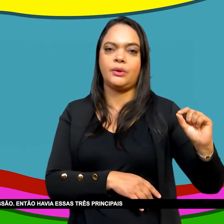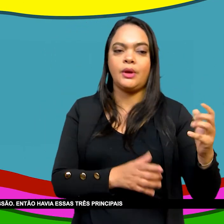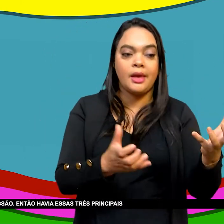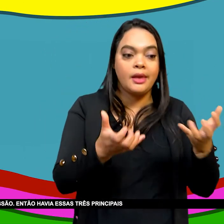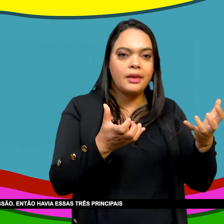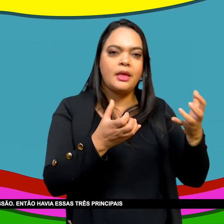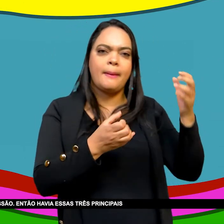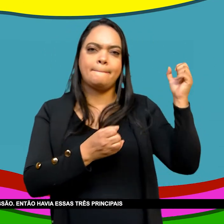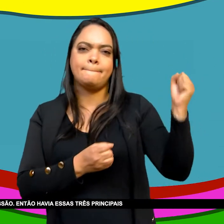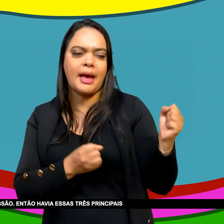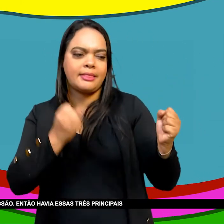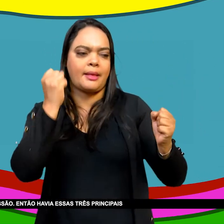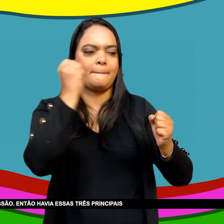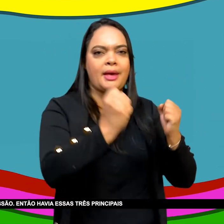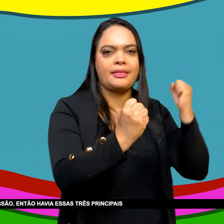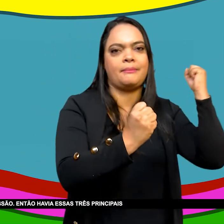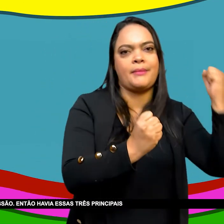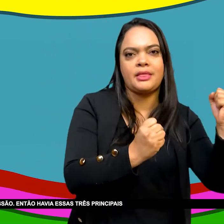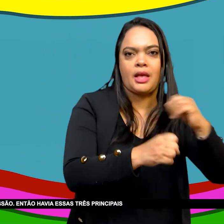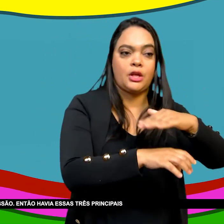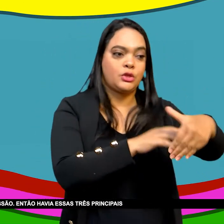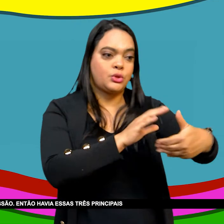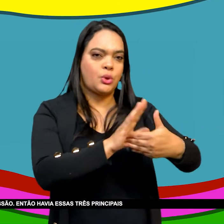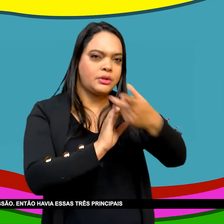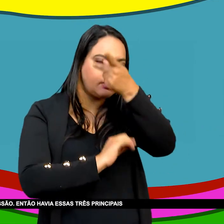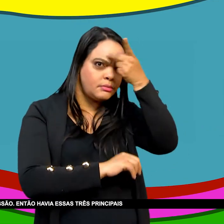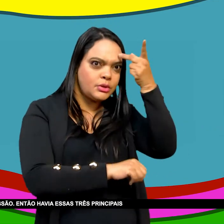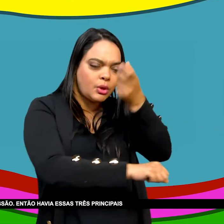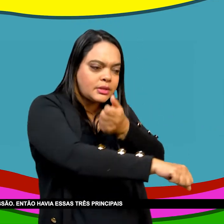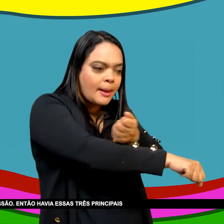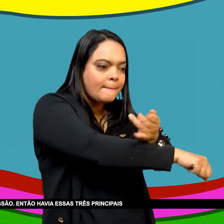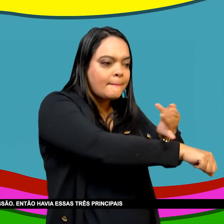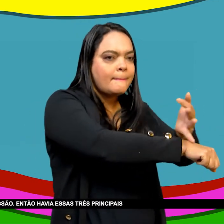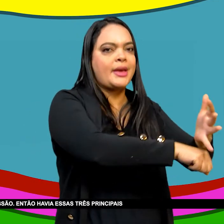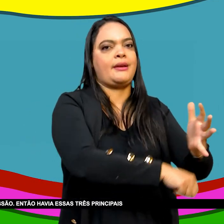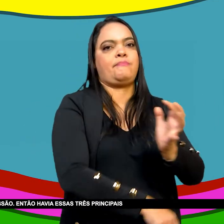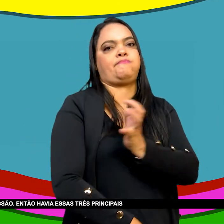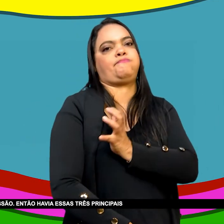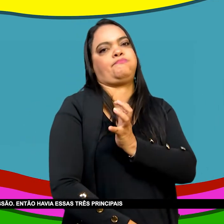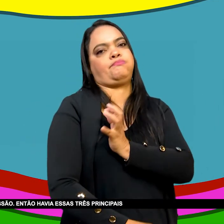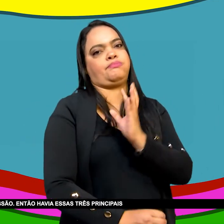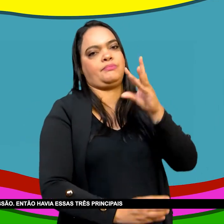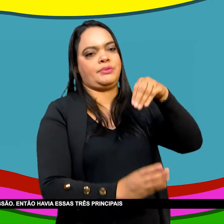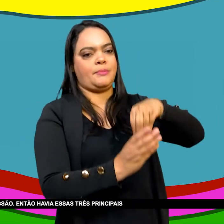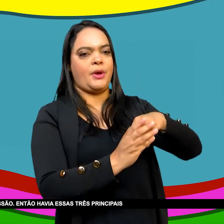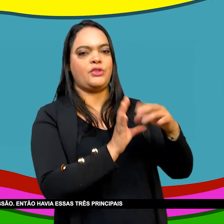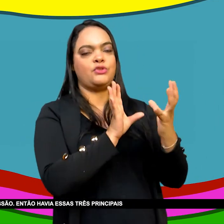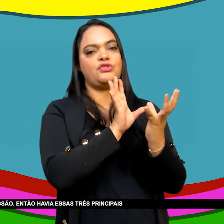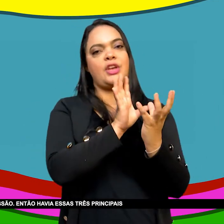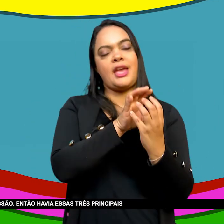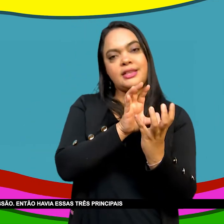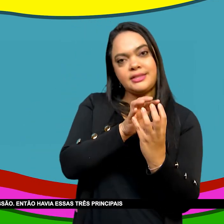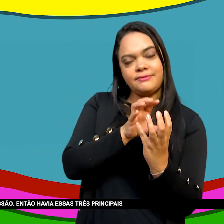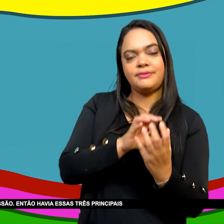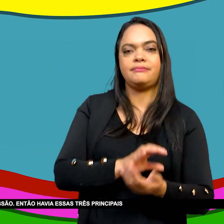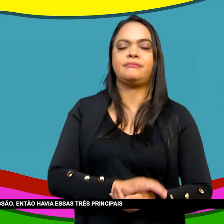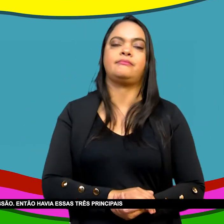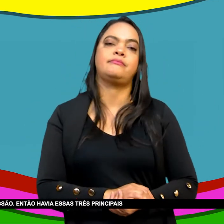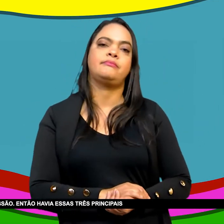No bom sentido Da expressão Então havia essas três principais